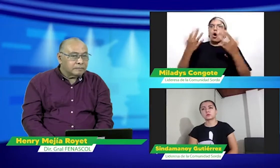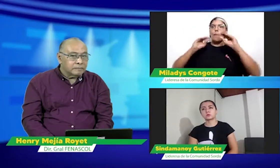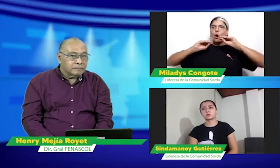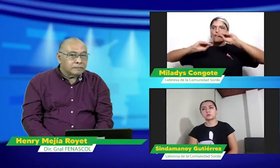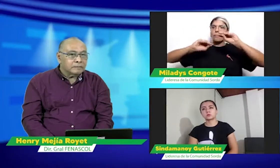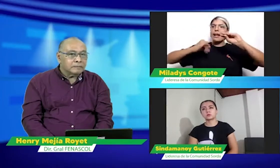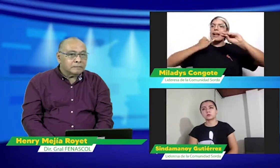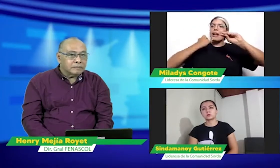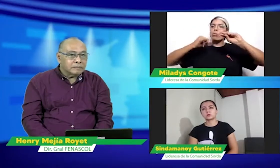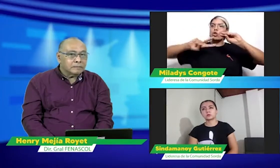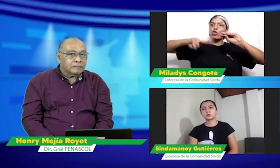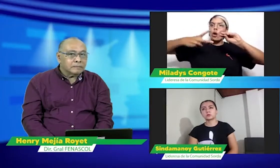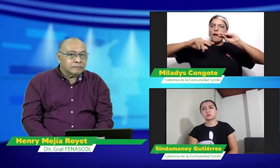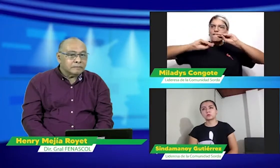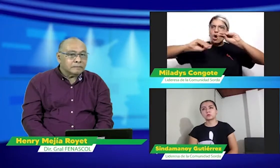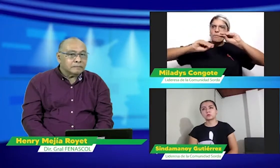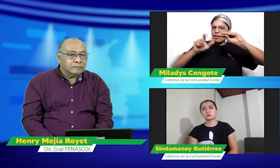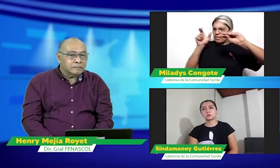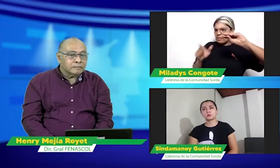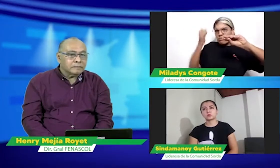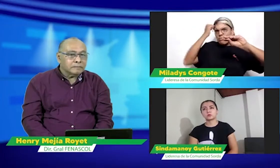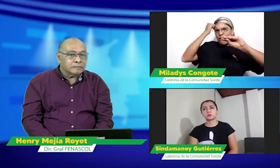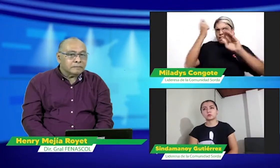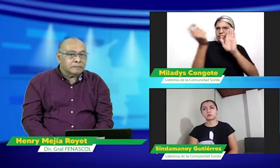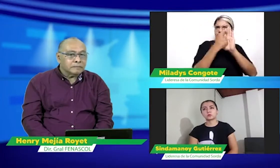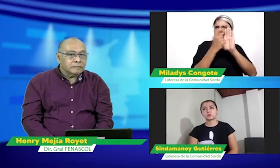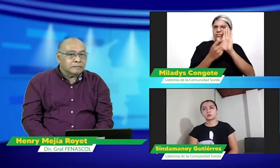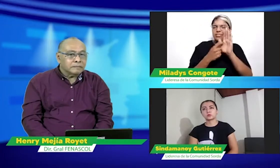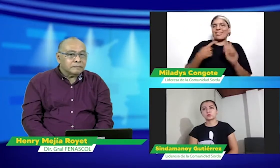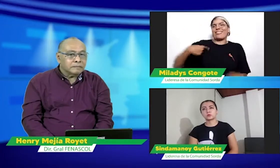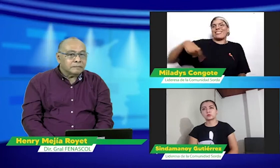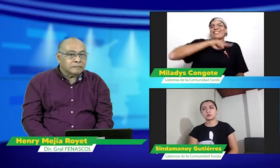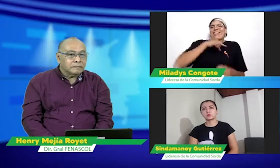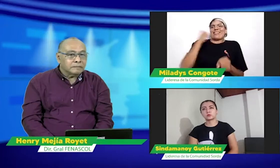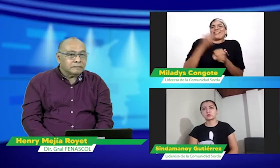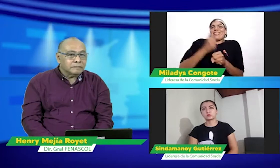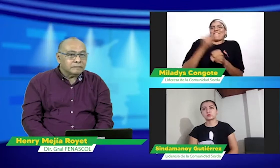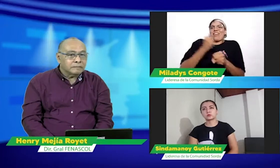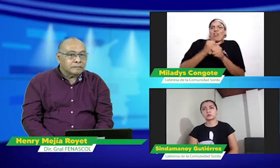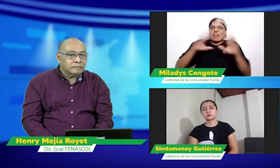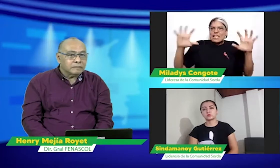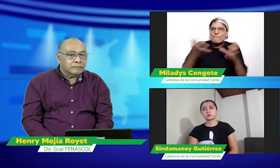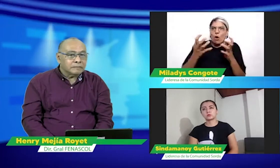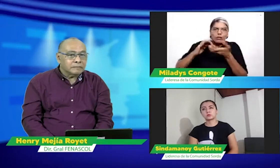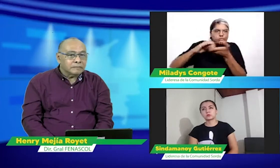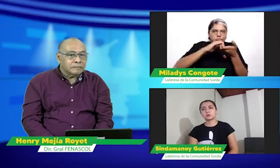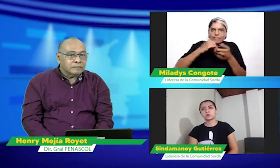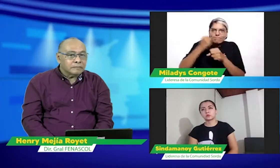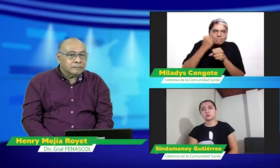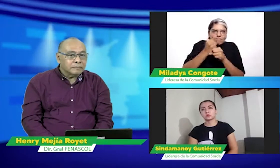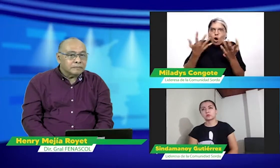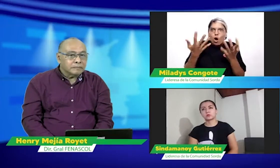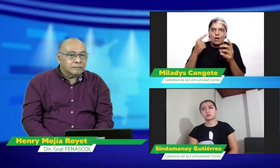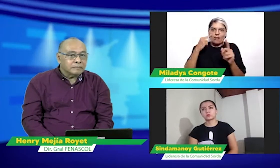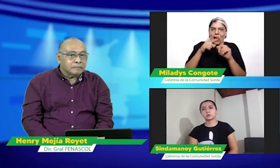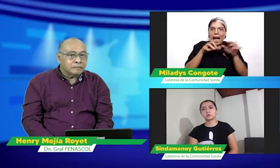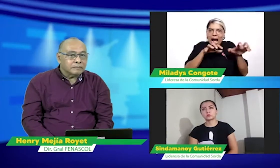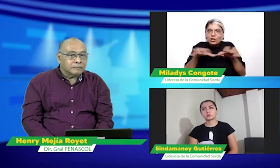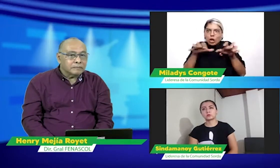los intérpretes, establecer unas formas de enseñanza como una segunda lengua, ¿cierto? Es importante